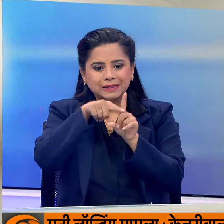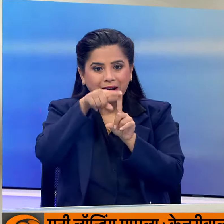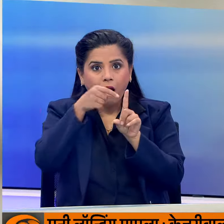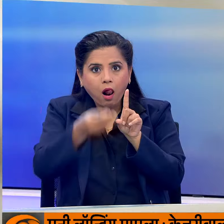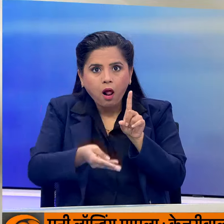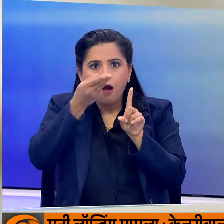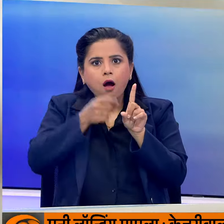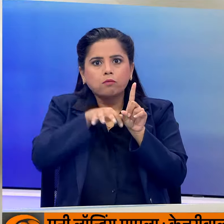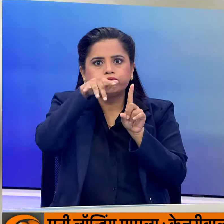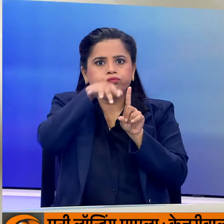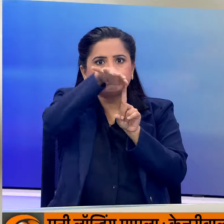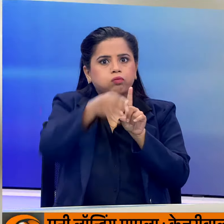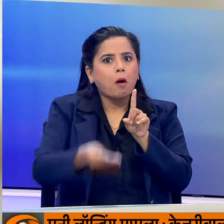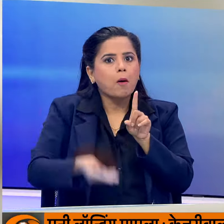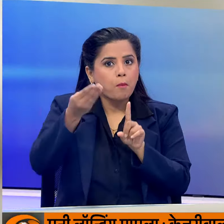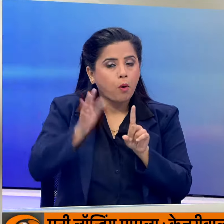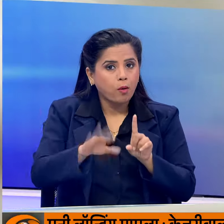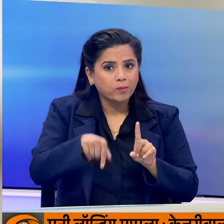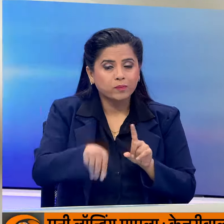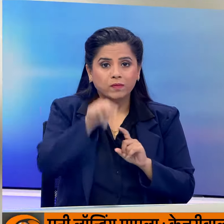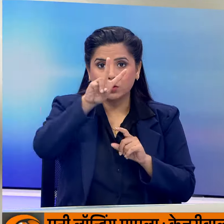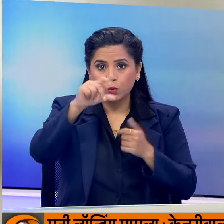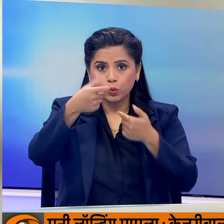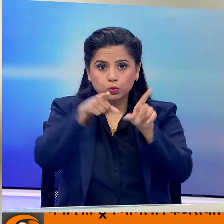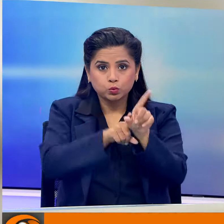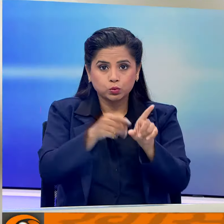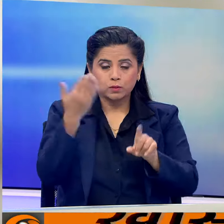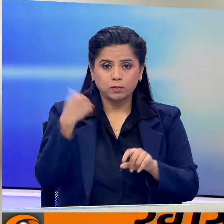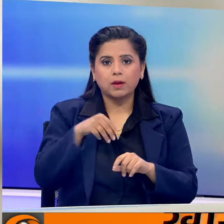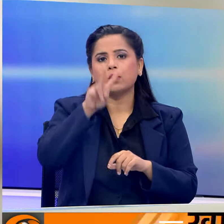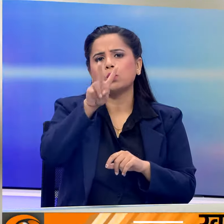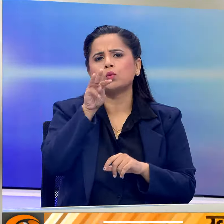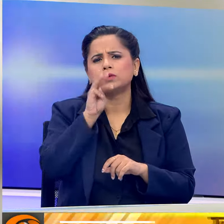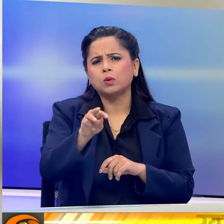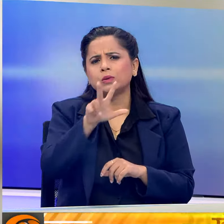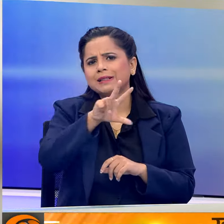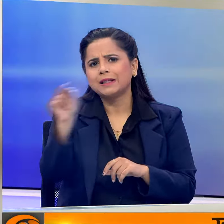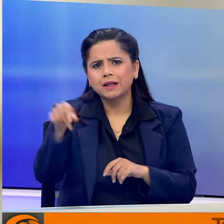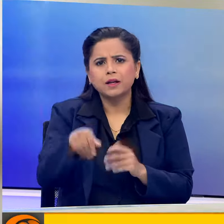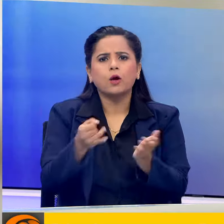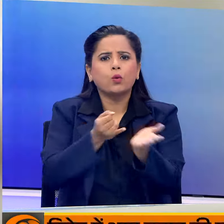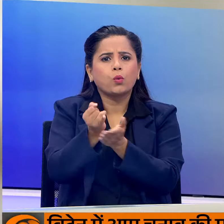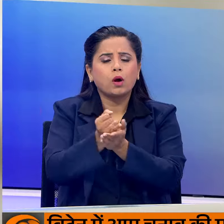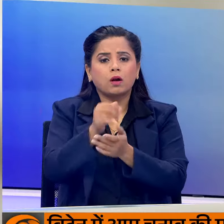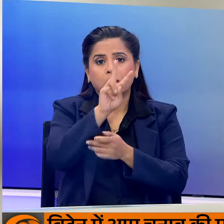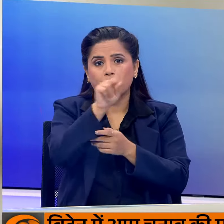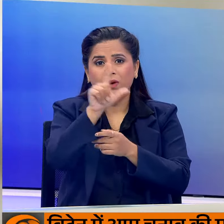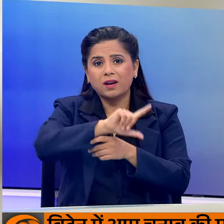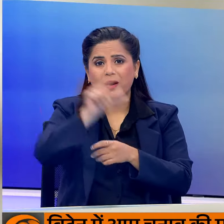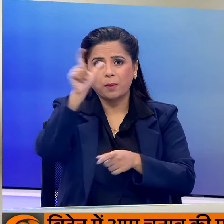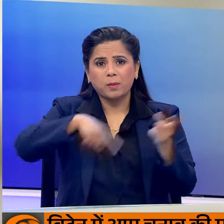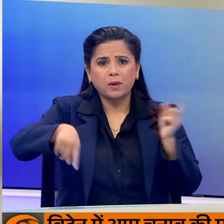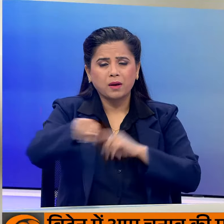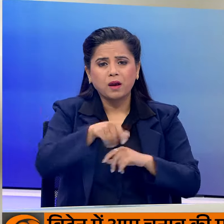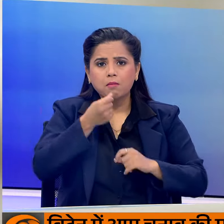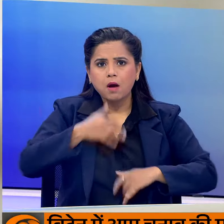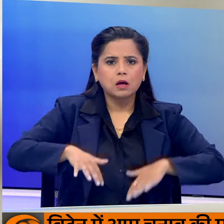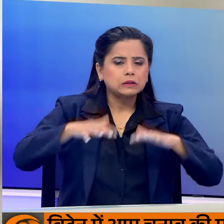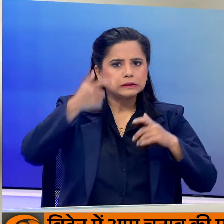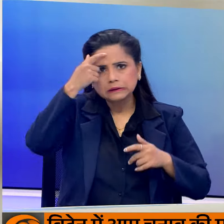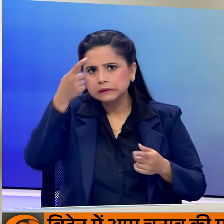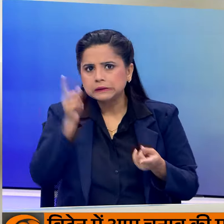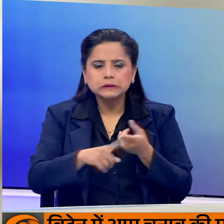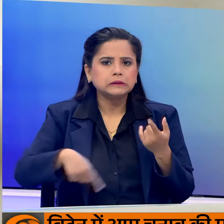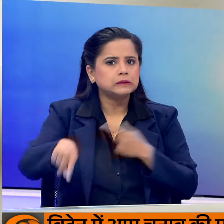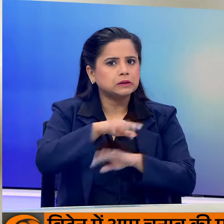से उपर बह रही है 29 जिलों के 2800 गावों में 21 लाग से ज्यादर लोग बार से प्रभावित हुए